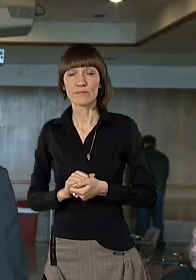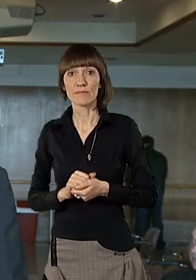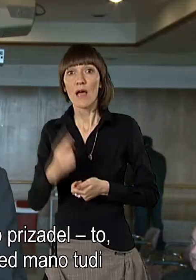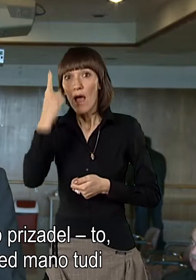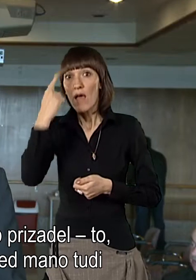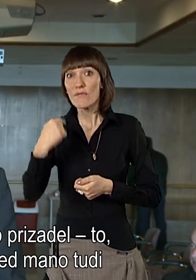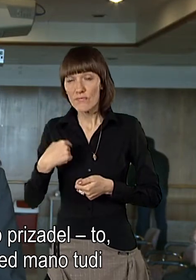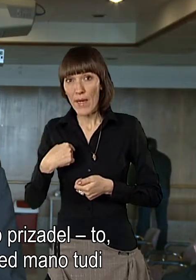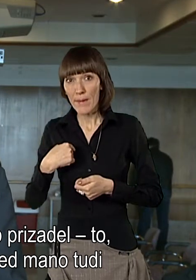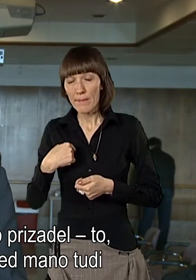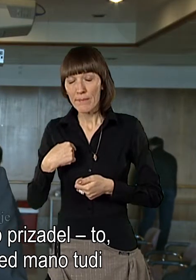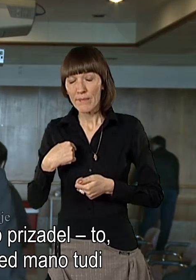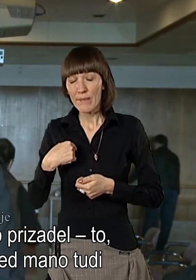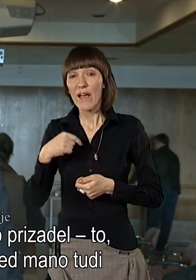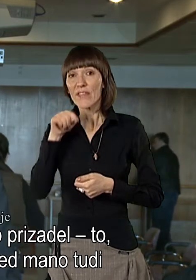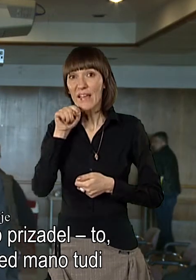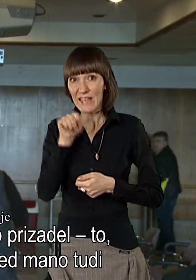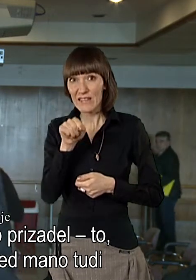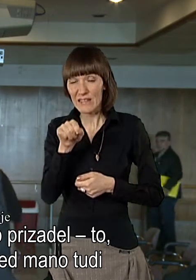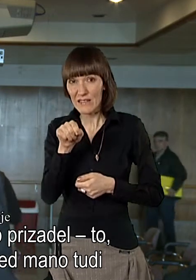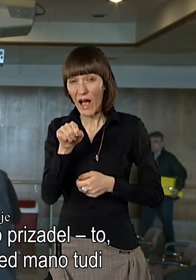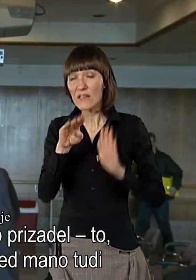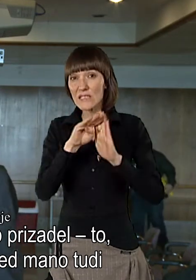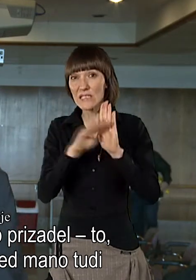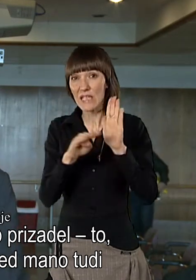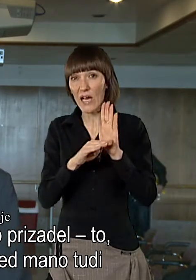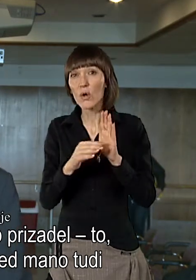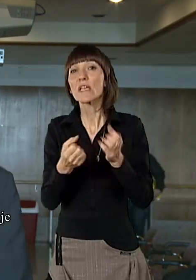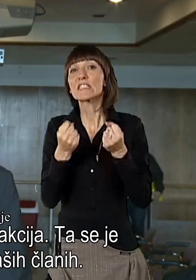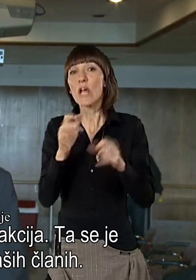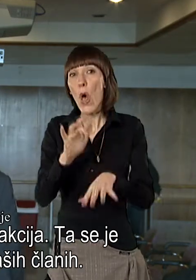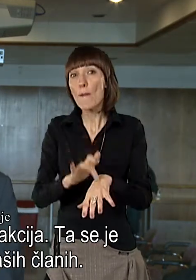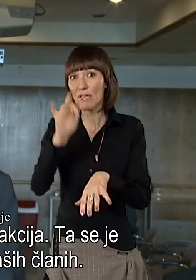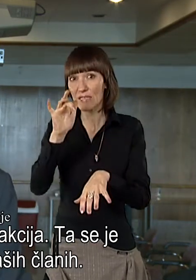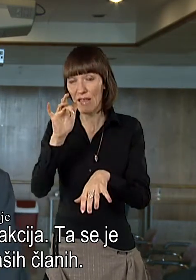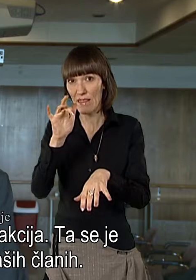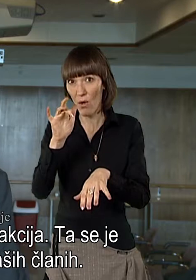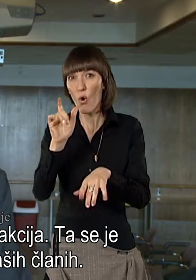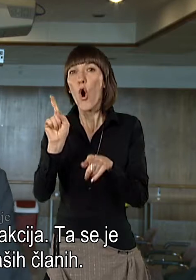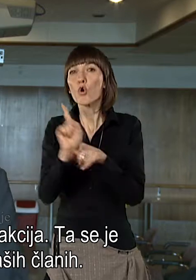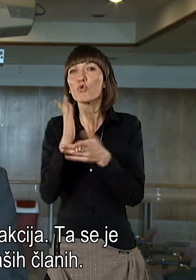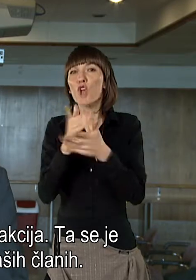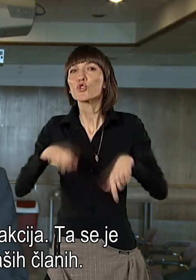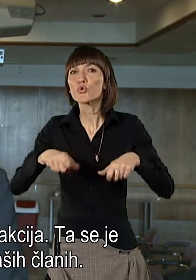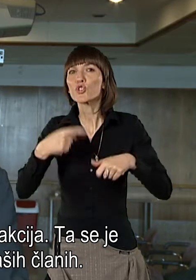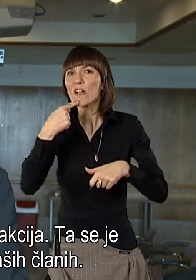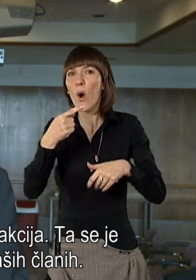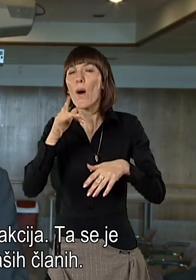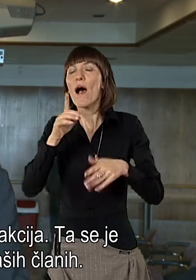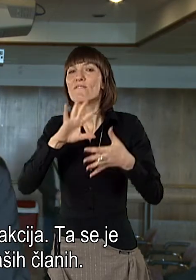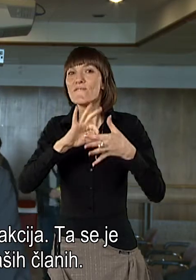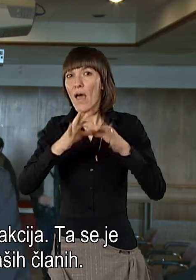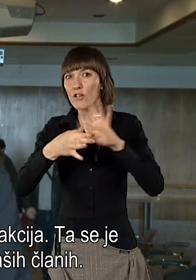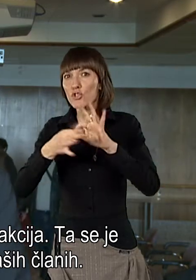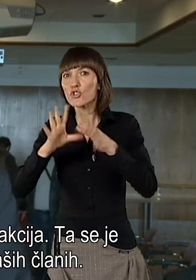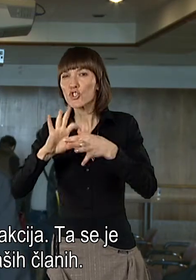Vemo pa, je Zuj zelo prizadev to, kar je gospod Šušišič pred mano tudi omenil, da je vrižna reakcija. Vrižna reakcija je